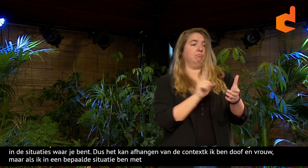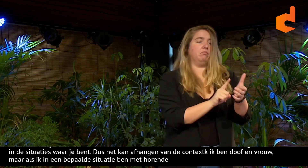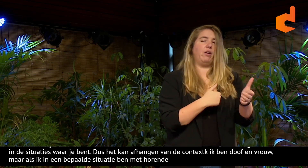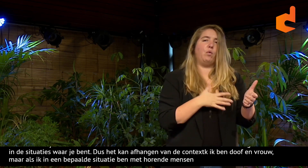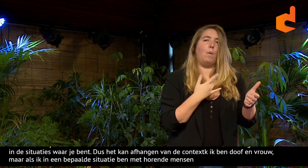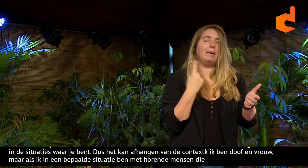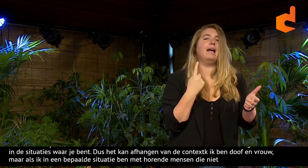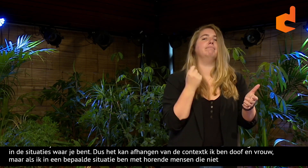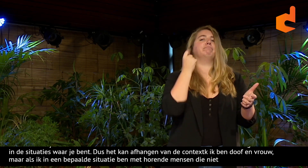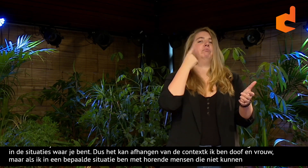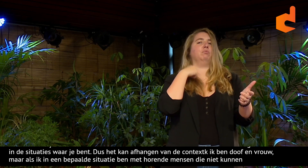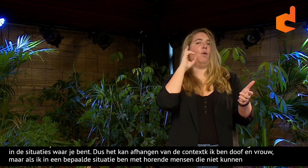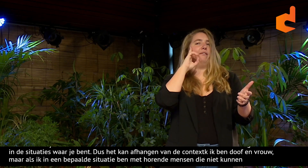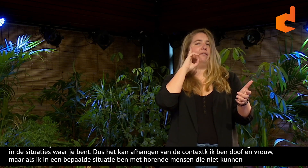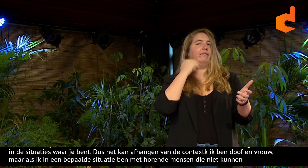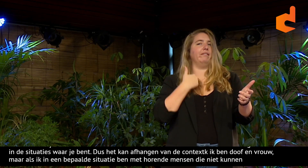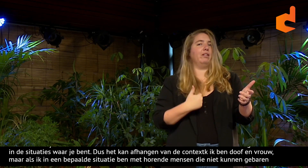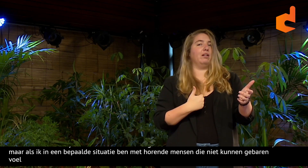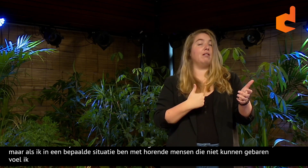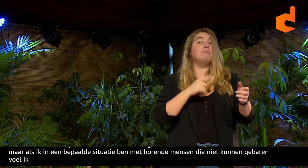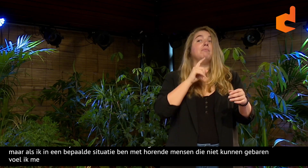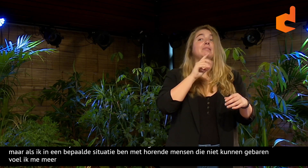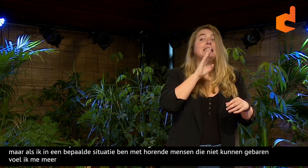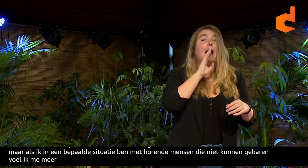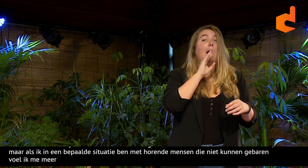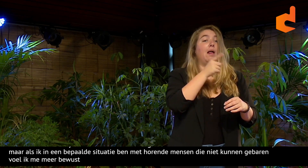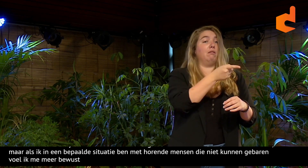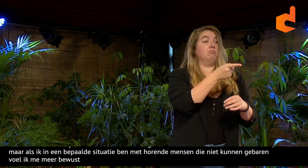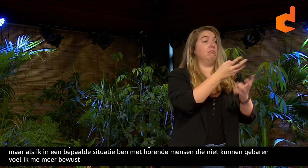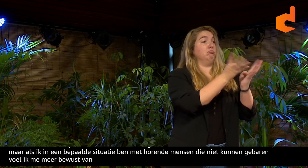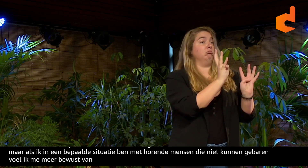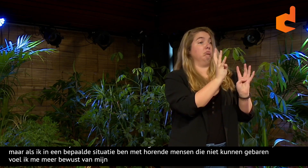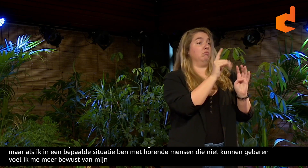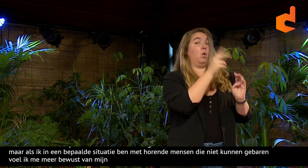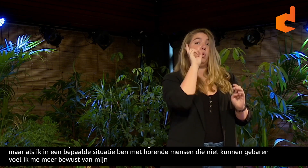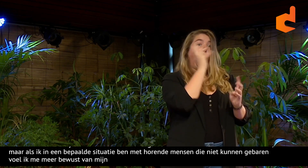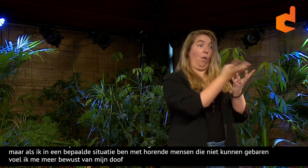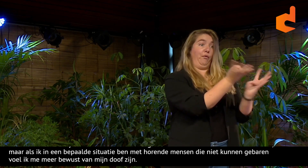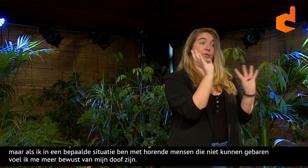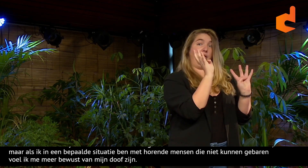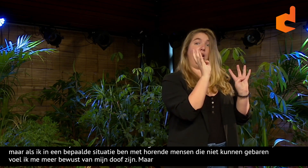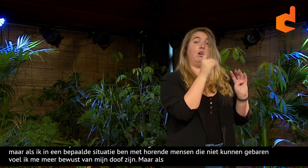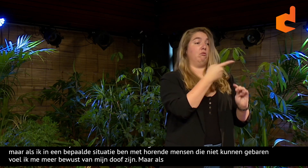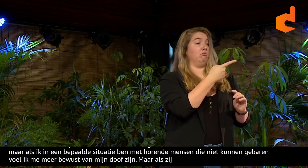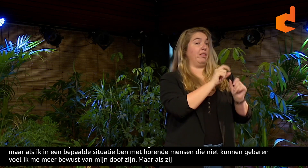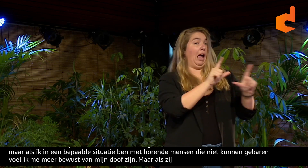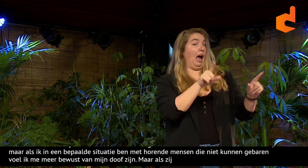gebaren. Dan voel ik mij meer bewust van mijn doofzijn. Maar als zij bijvoorbeeld,